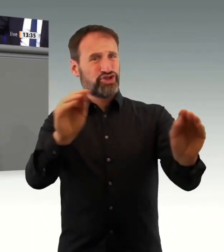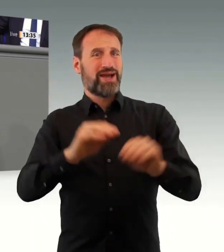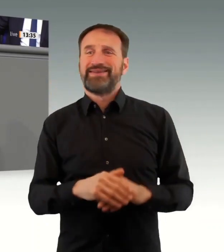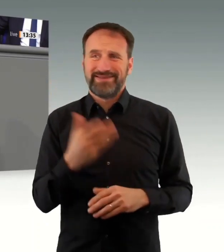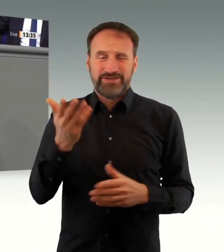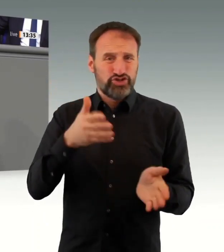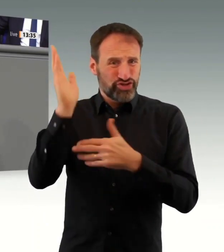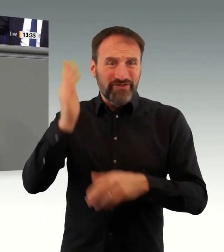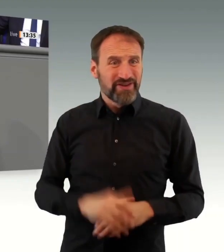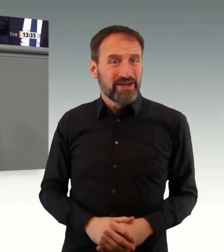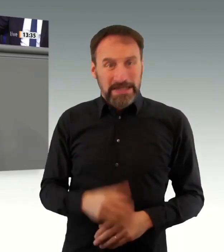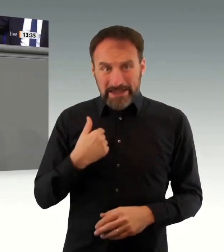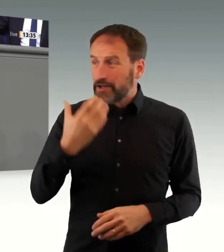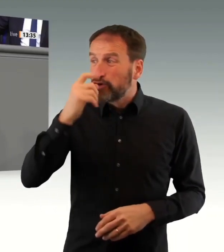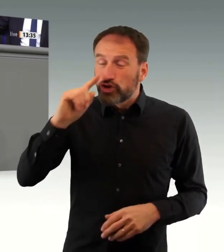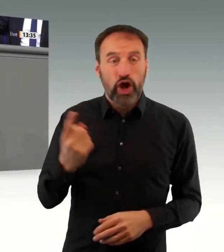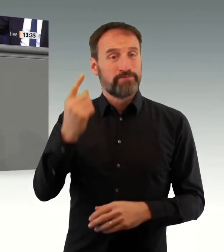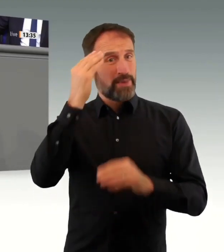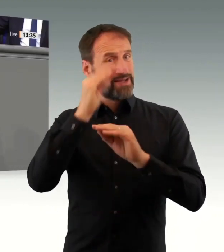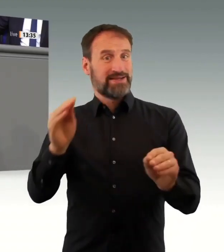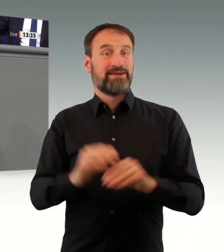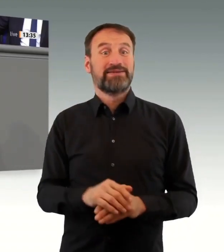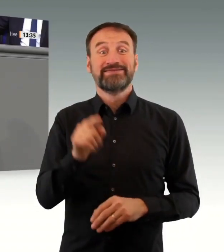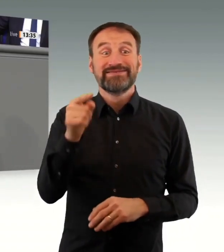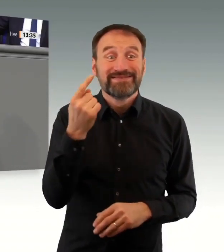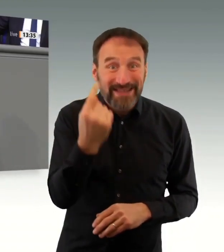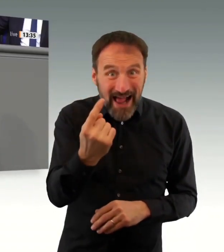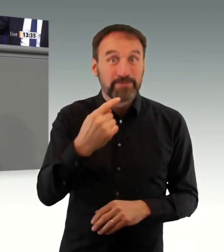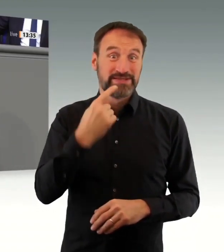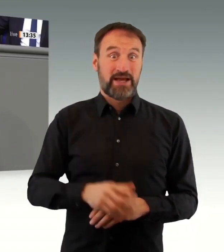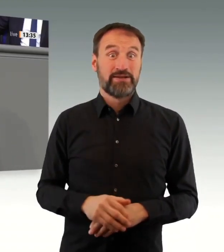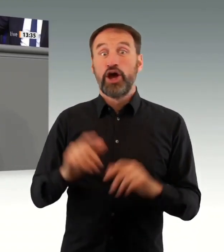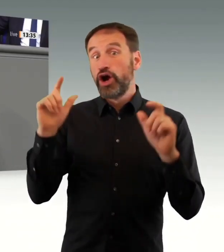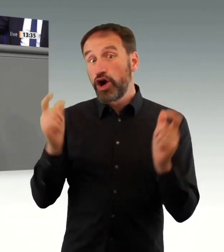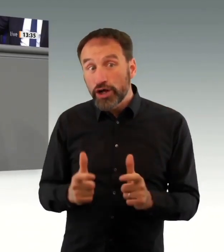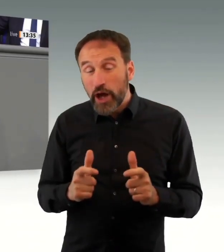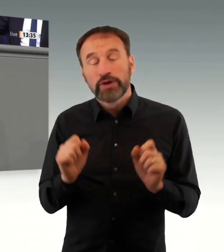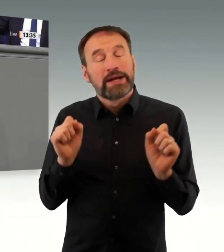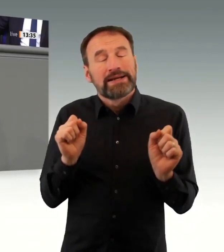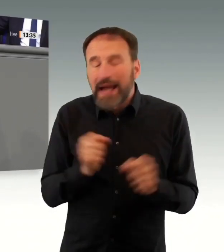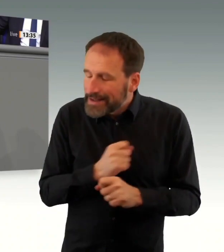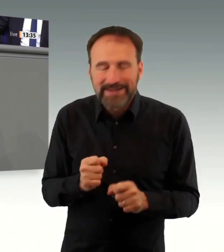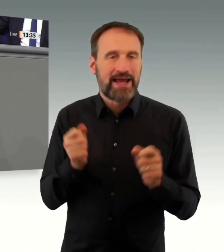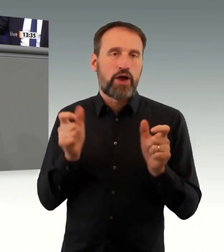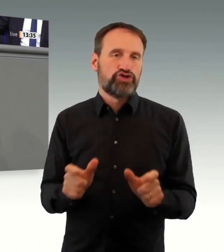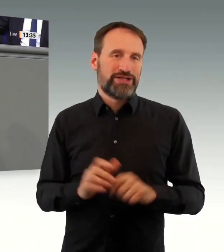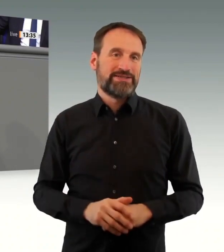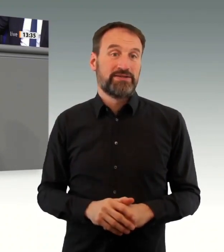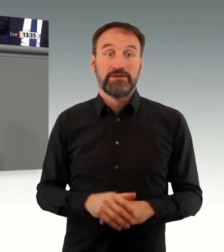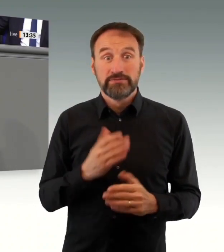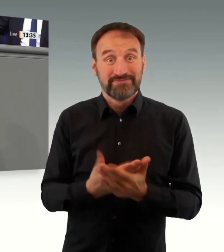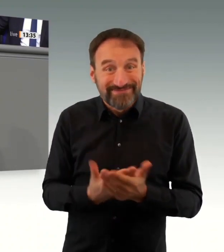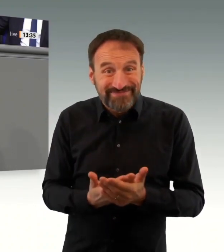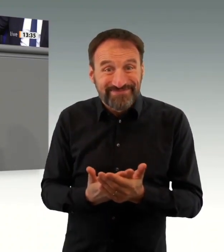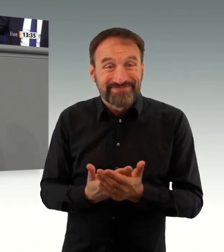können wir heute alles noch nicht sagen. Es kann aber sein, dass wir das in zwei oder drei Wochen wissen, dass die Zahlen so hochgehen und dass wir darauf vorbereitet sind. Darum geht es